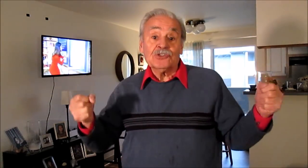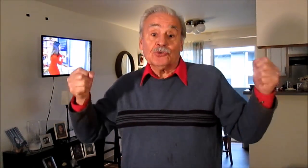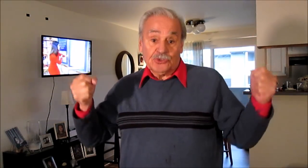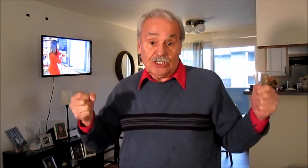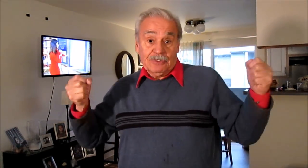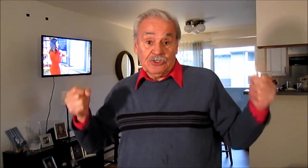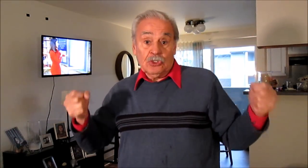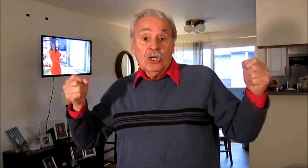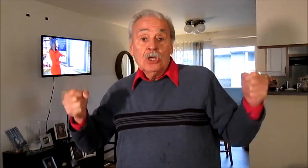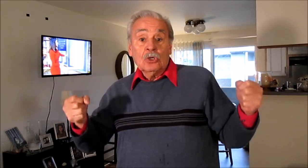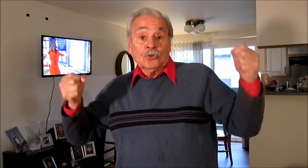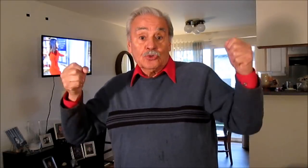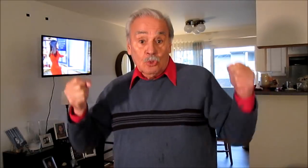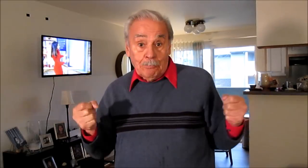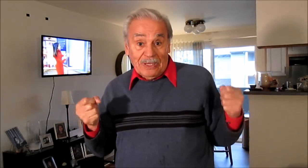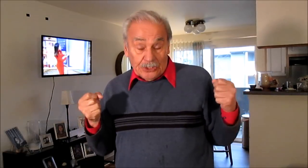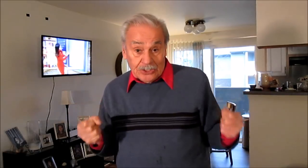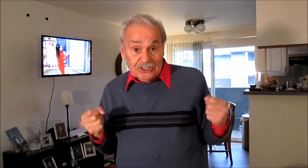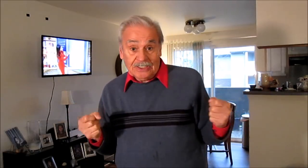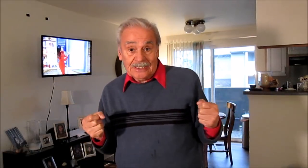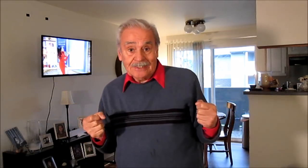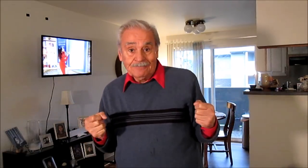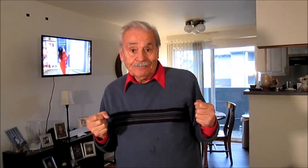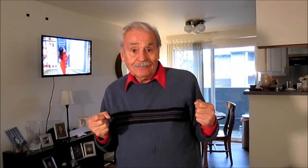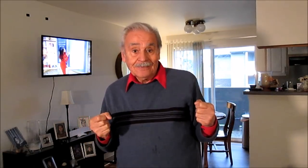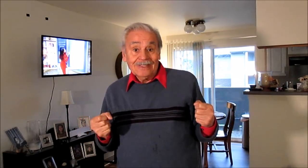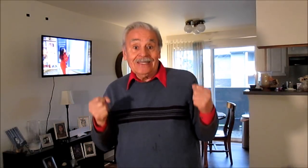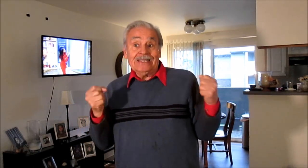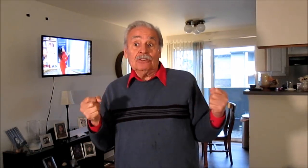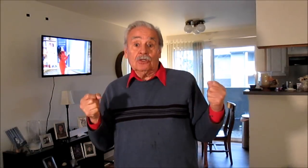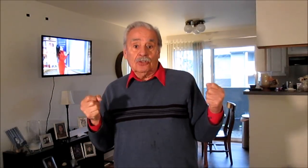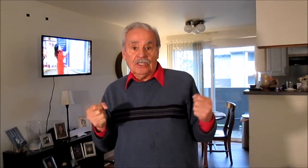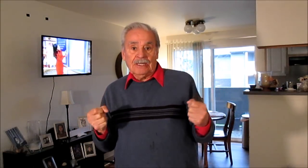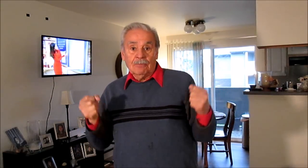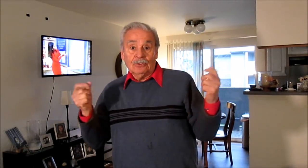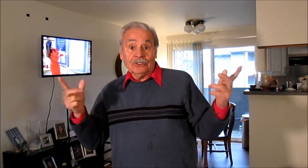su servicio con sus periodistas, ídolos de las multitudes,